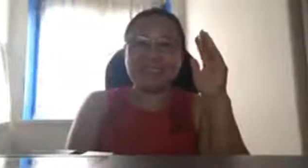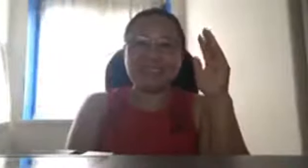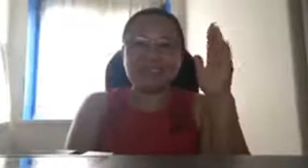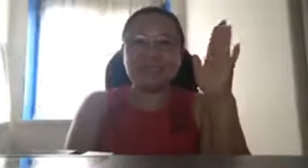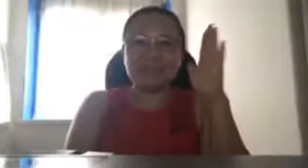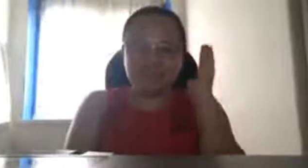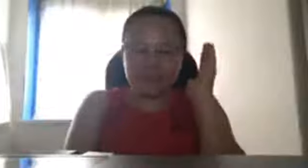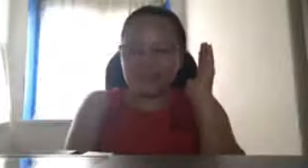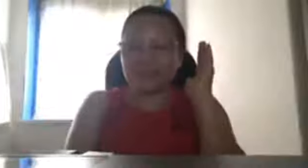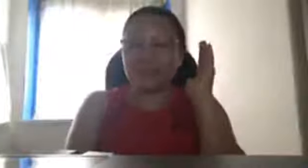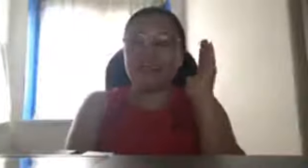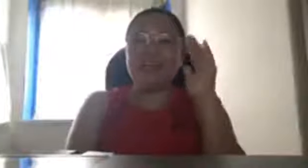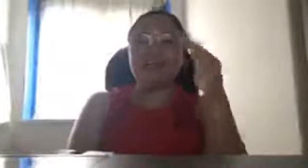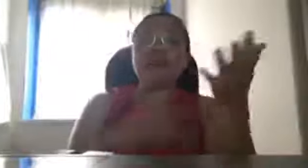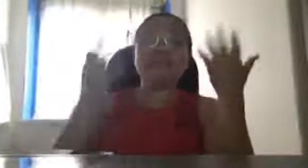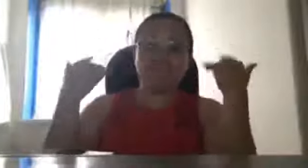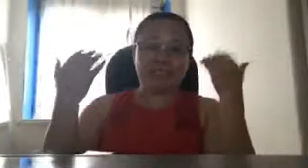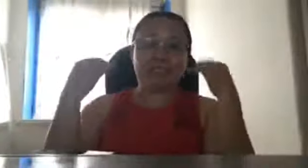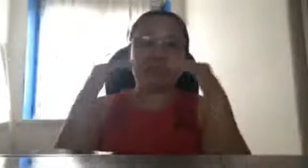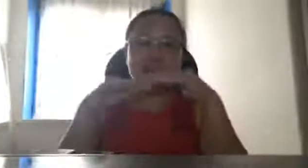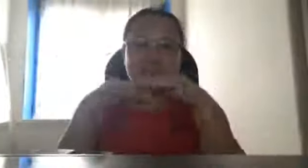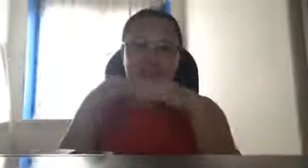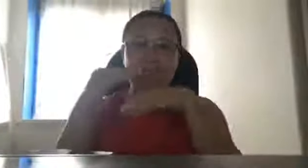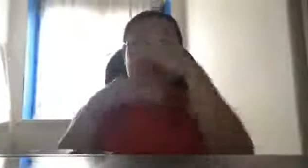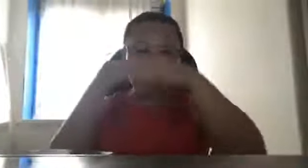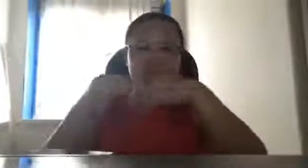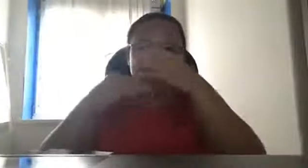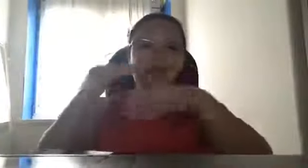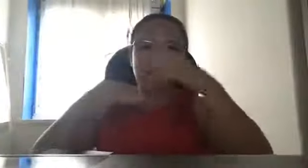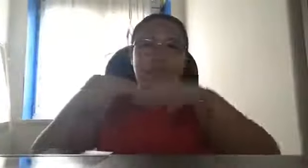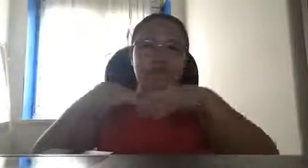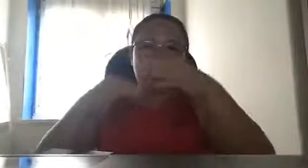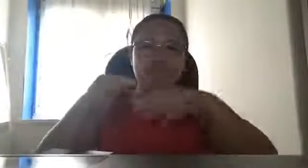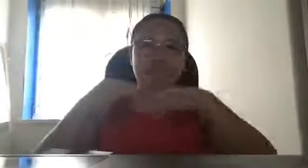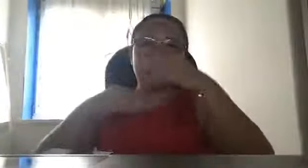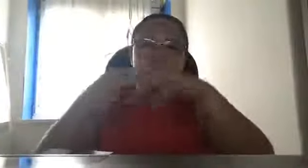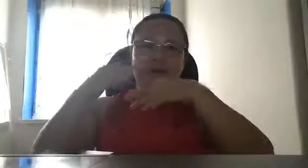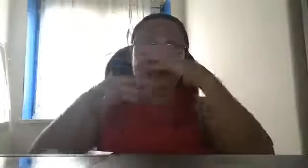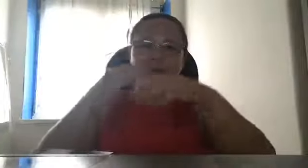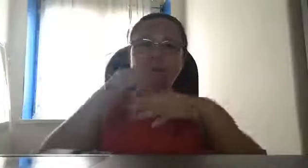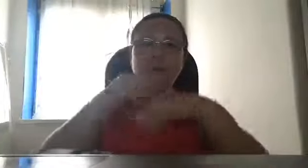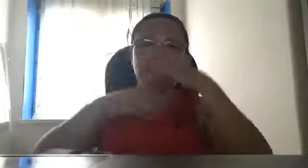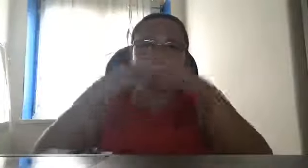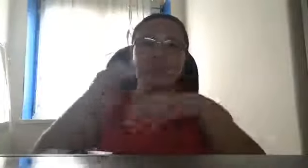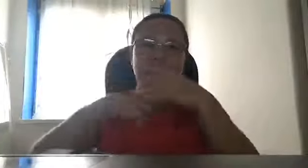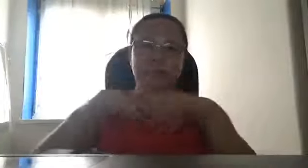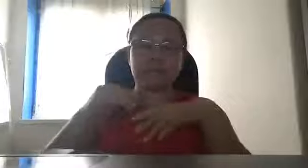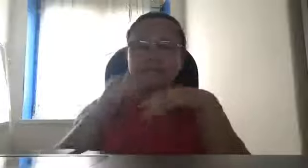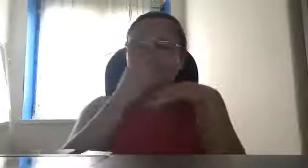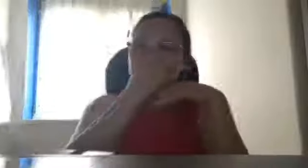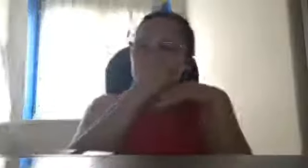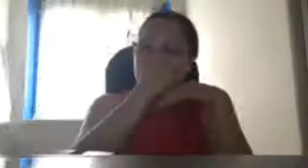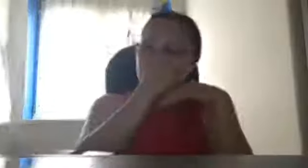wag po past is past gawin nyo na lang po ang mabuti para po mag-forward ang Pilipinas